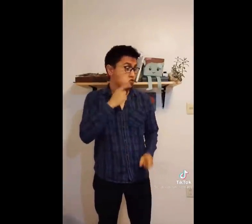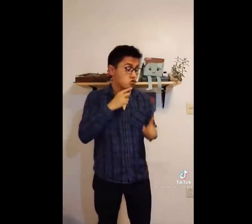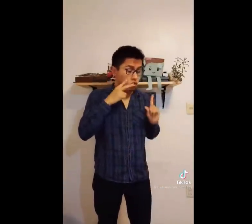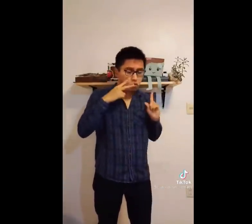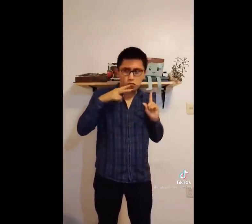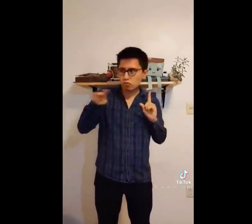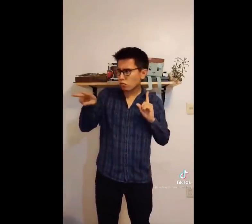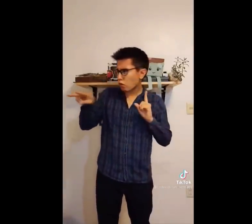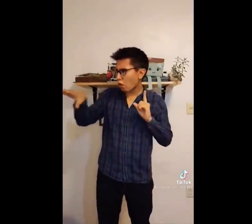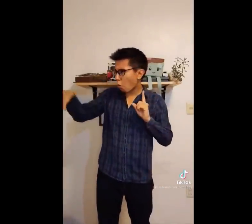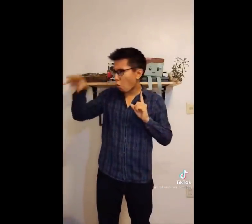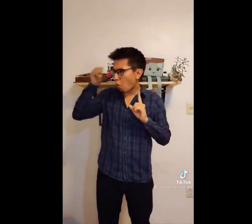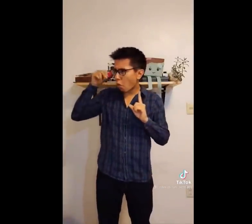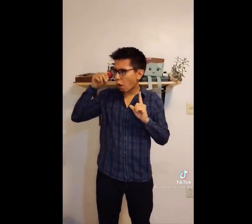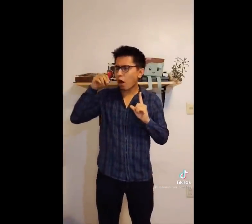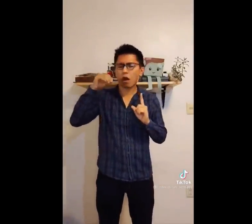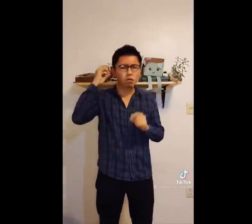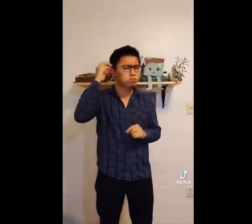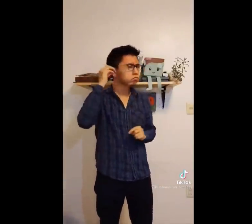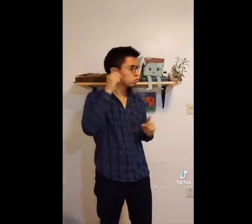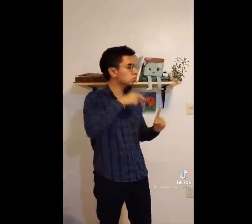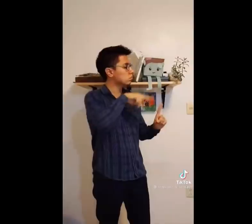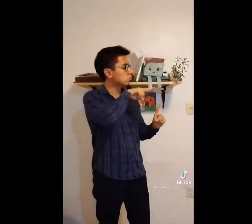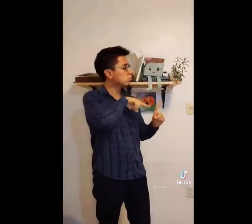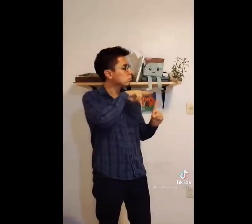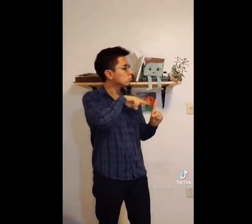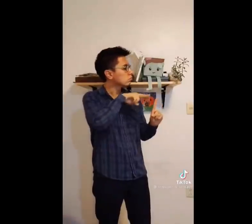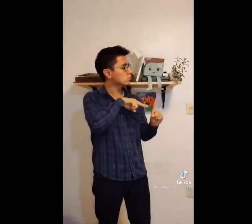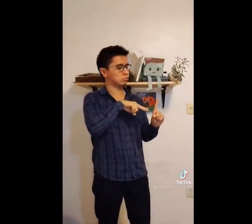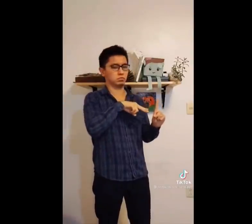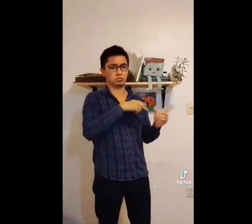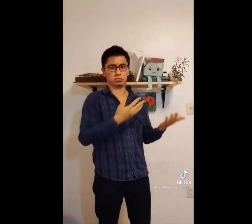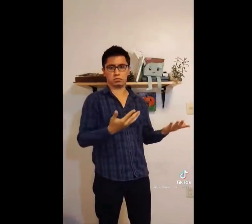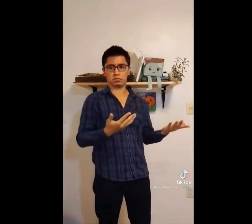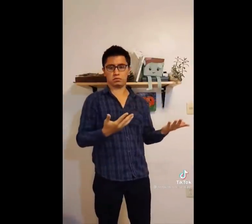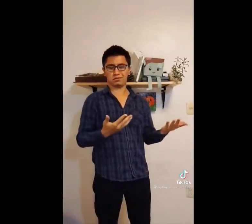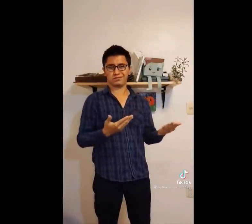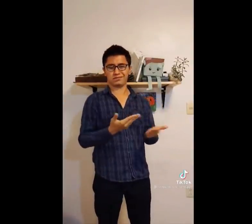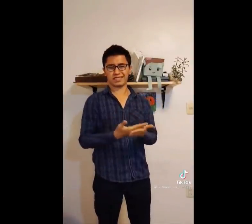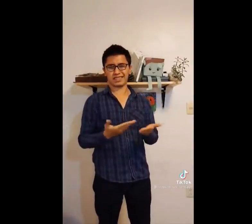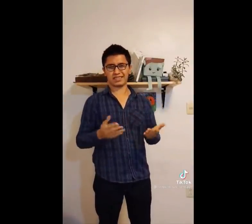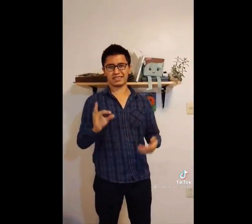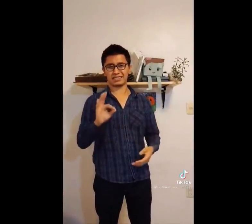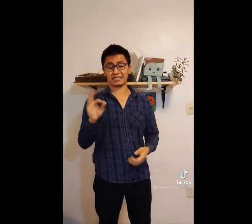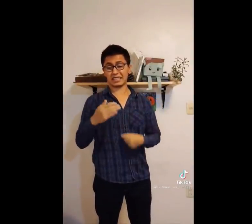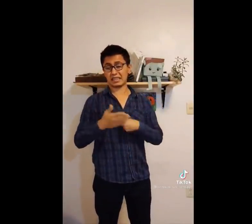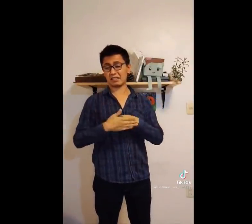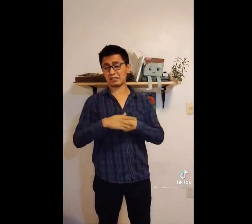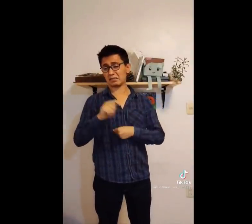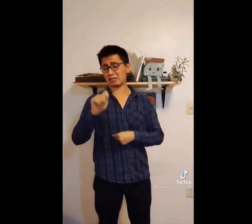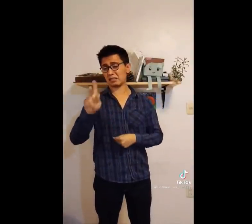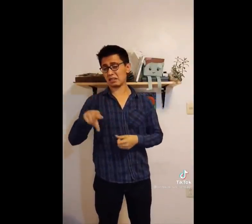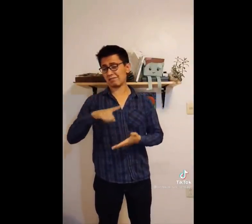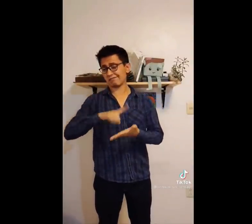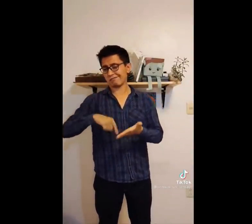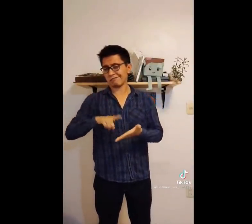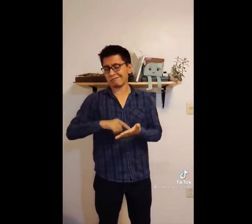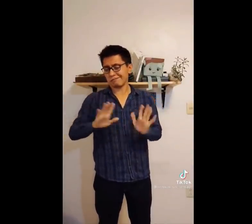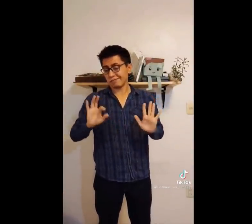los ocupan. Ven las características de alguien, las replican y las explican. Eso es lo que hacen ellos. Ahora, quizá TikTok nos borre el video